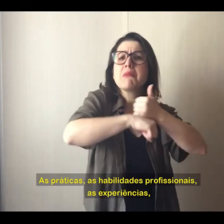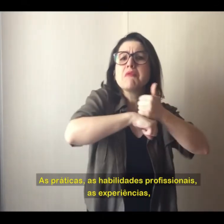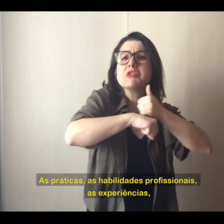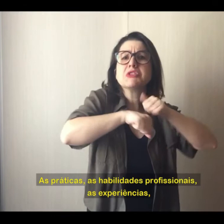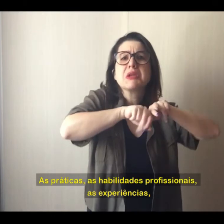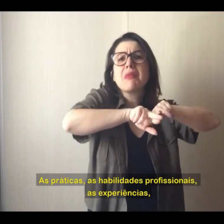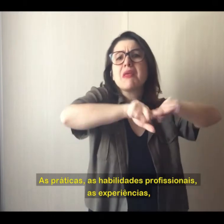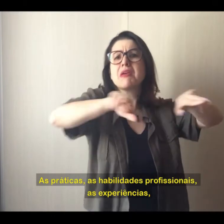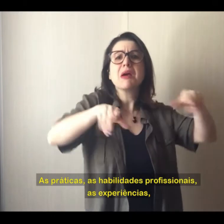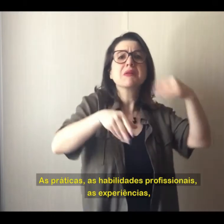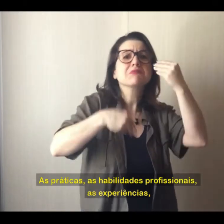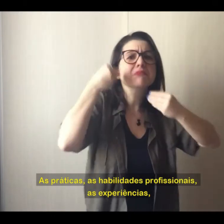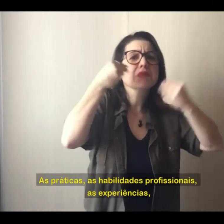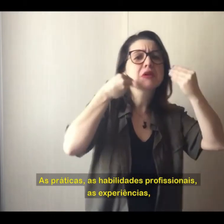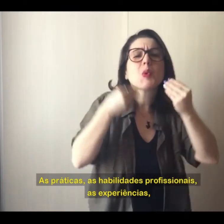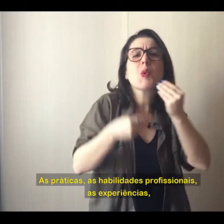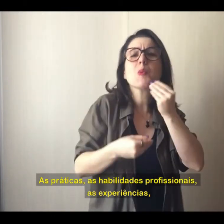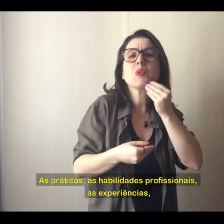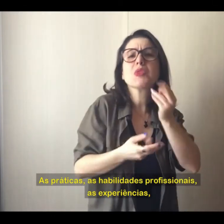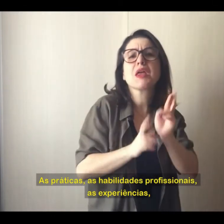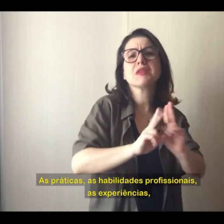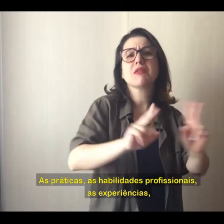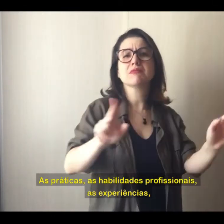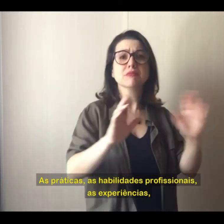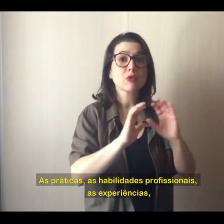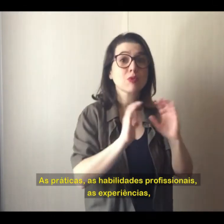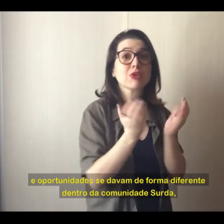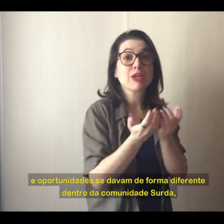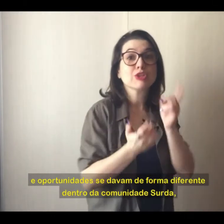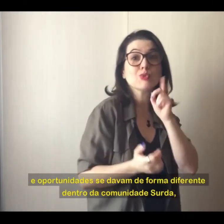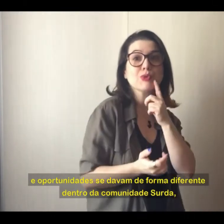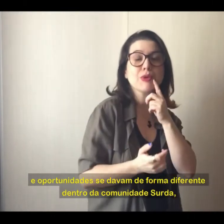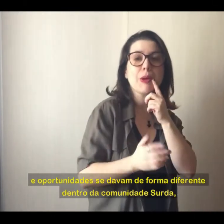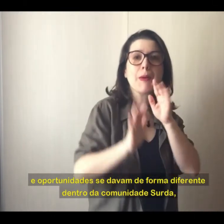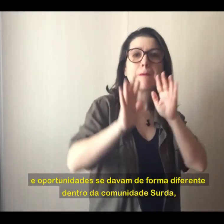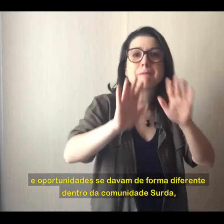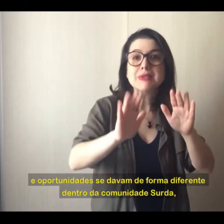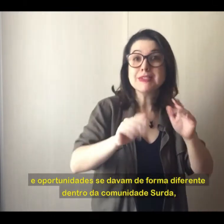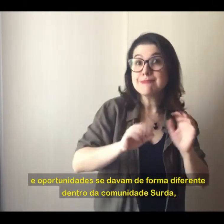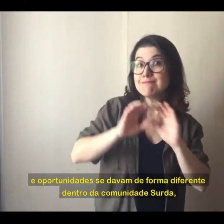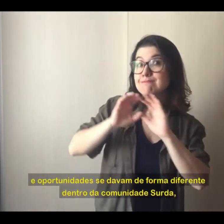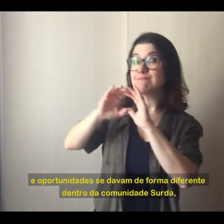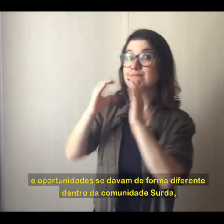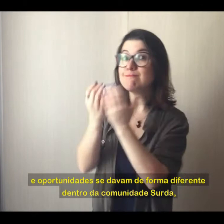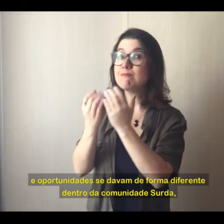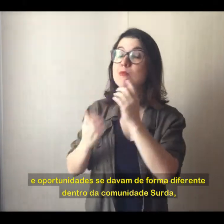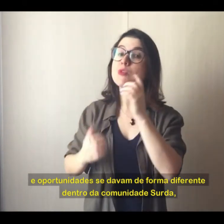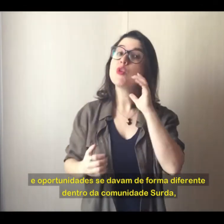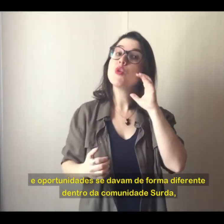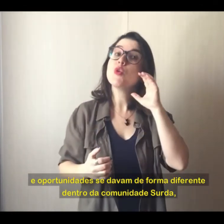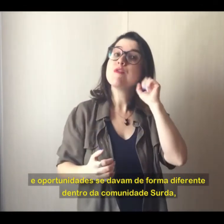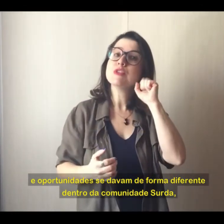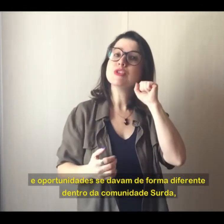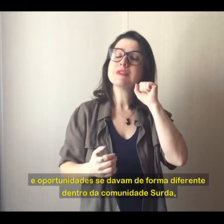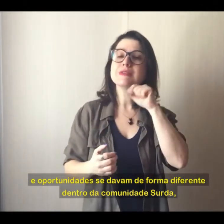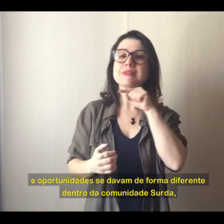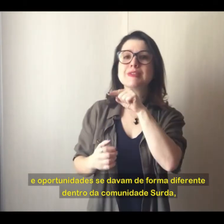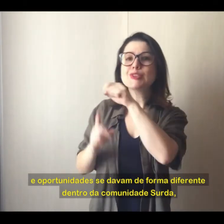práticas, as habilidades profissionais, as experiências e oportunidades se davam de forma diferente dentro da comunidade